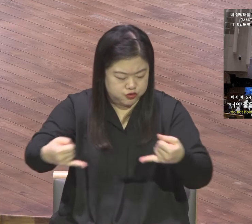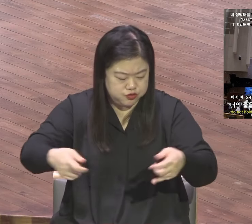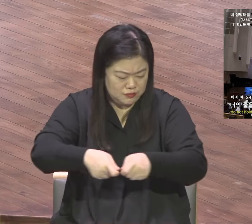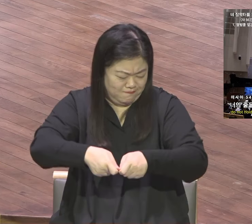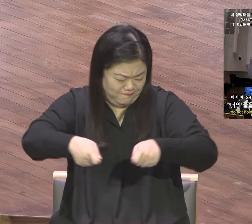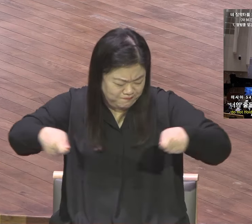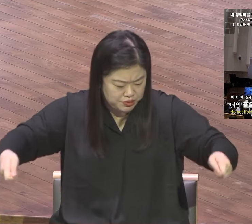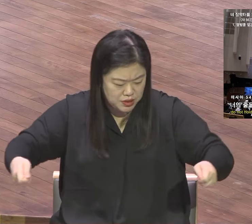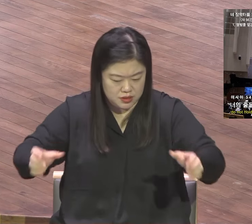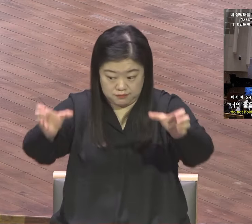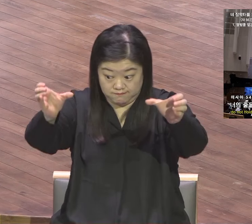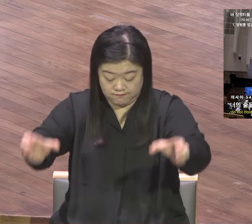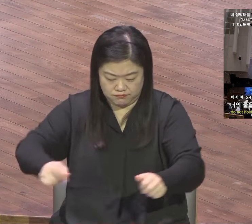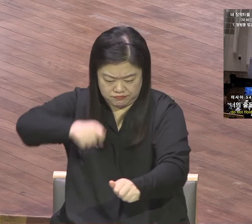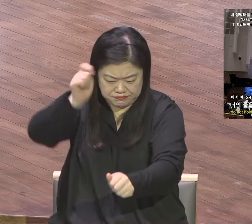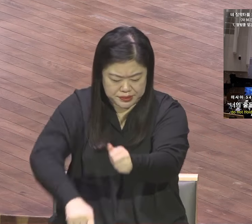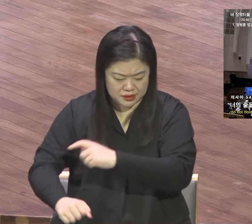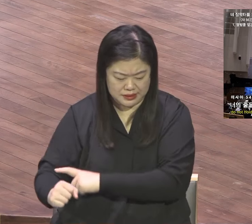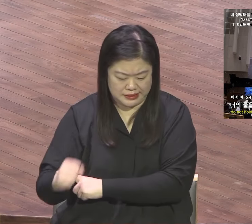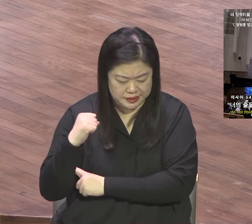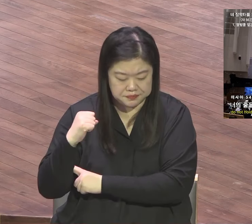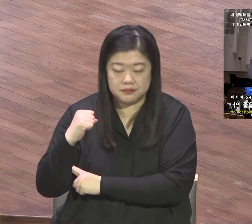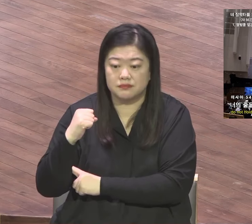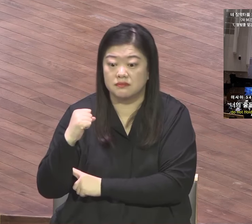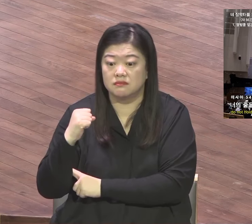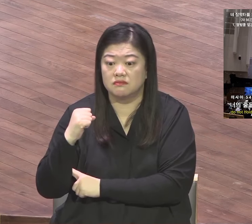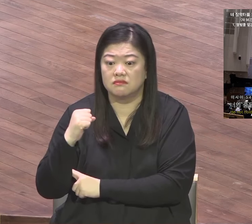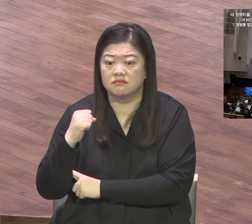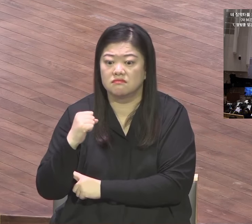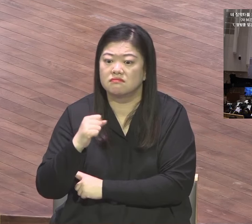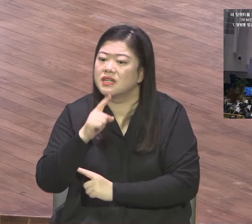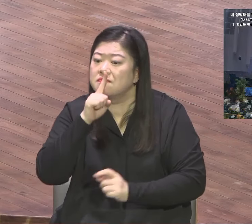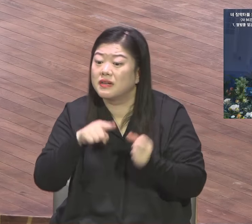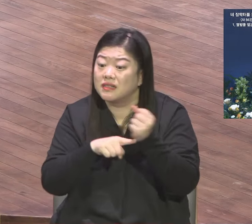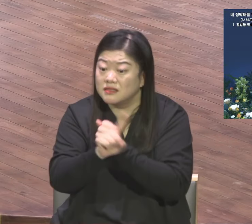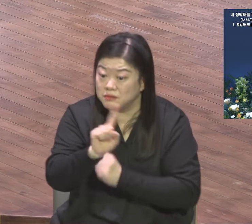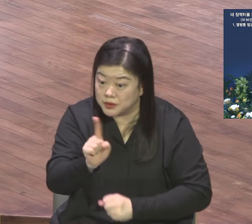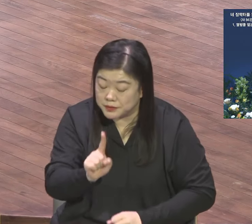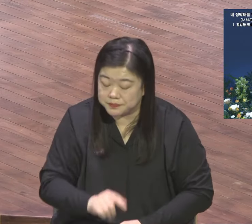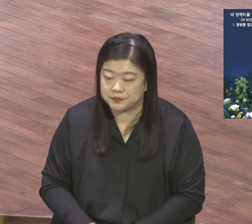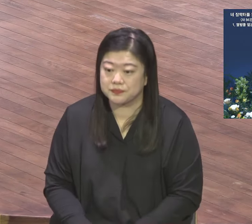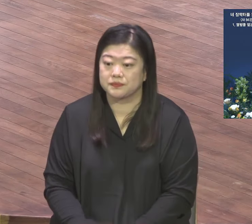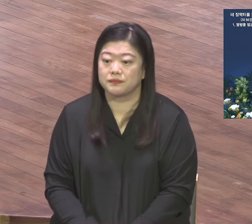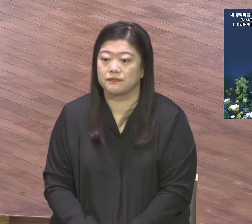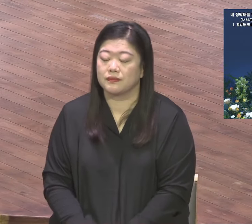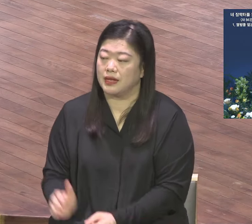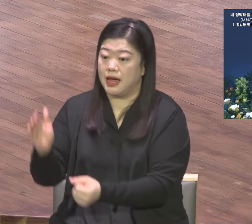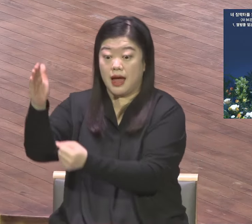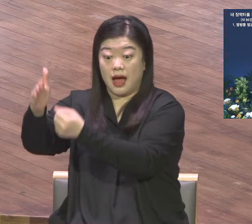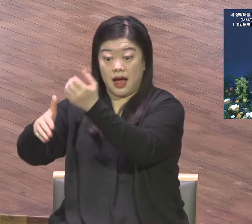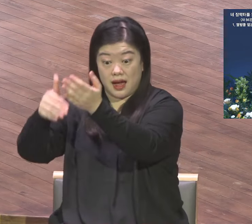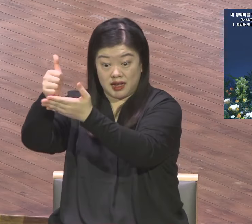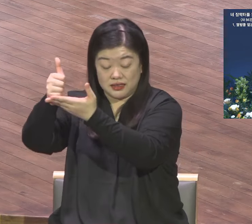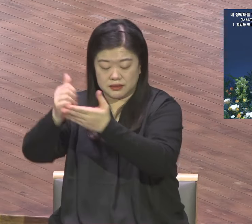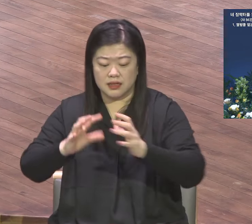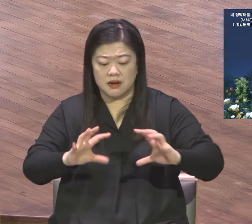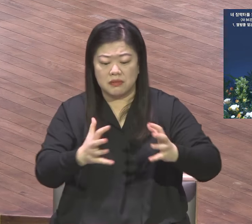너의 말뚝을 견고히 할지어라. 하나님의 백성이 무수히 번성할 것에